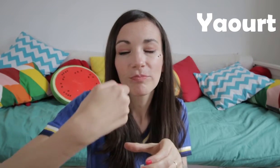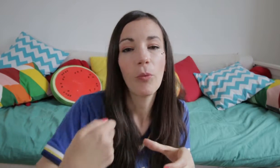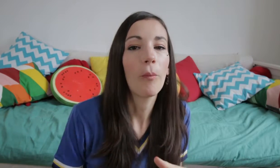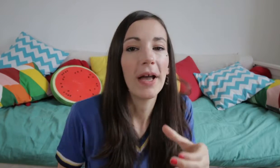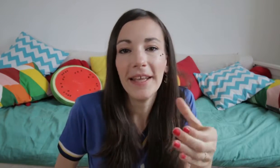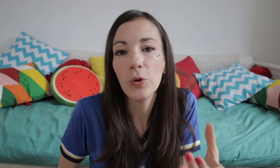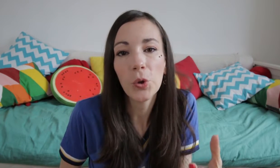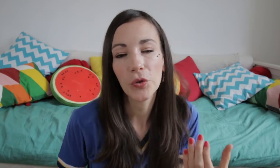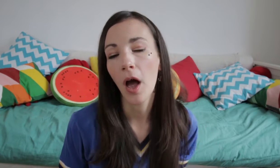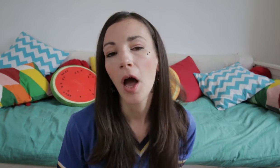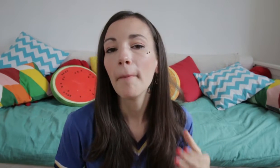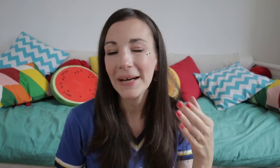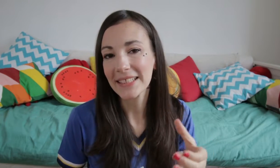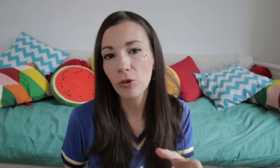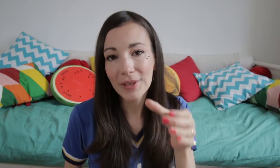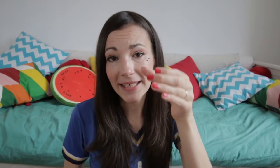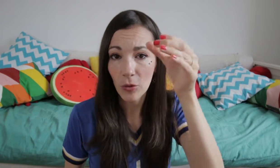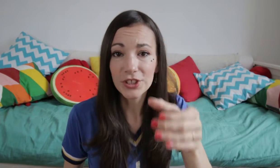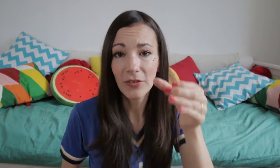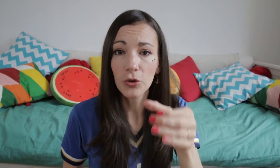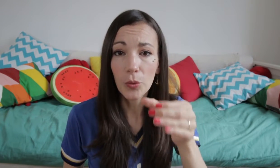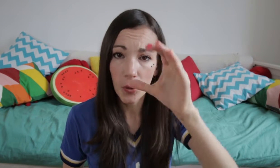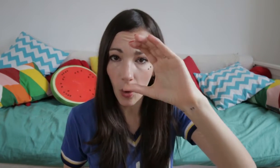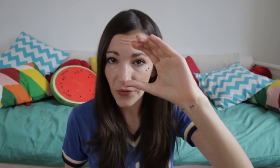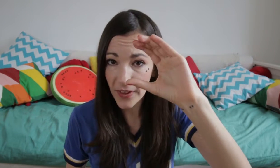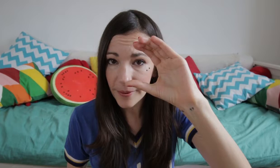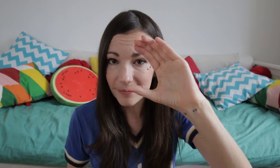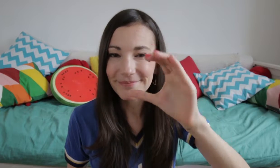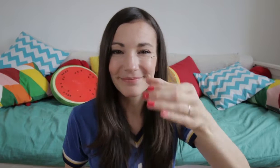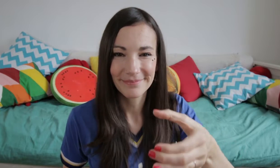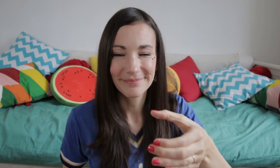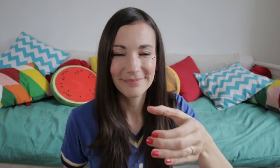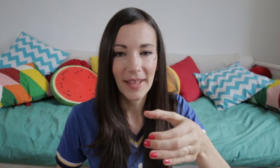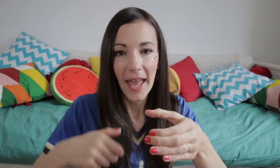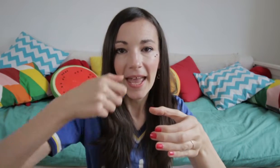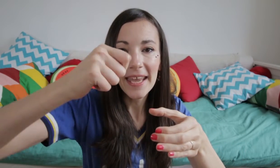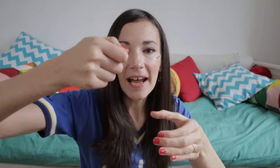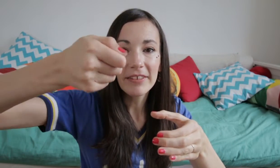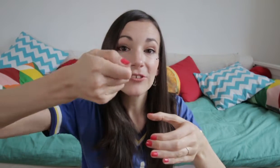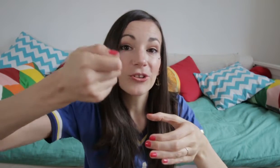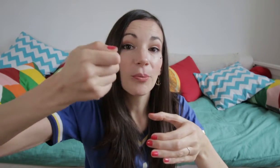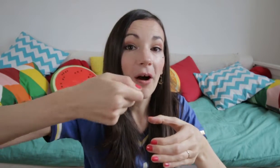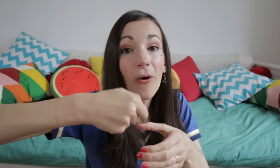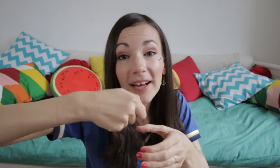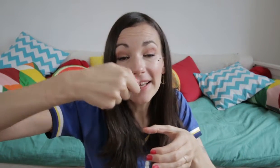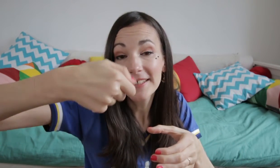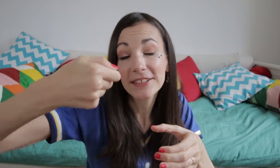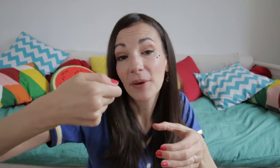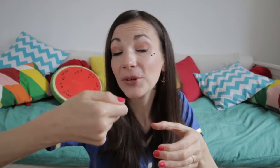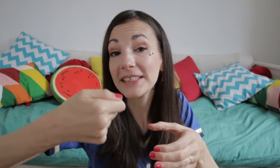bon bah yaourt, pas très compliqué, on tient notre peau en C, et avec notre main en clé, qui symbolise